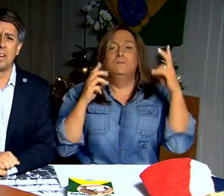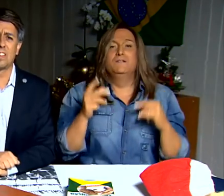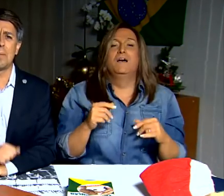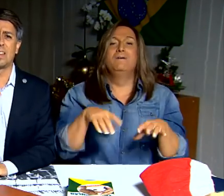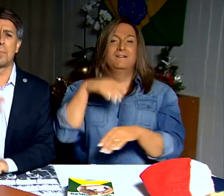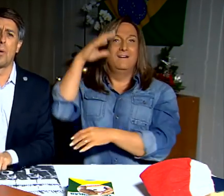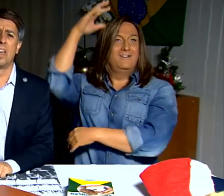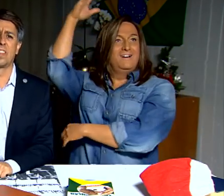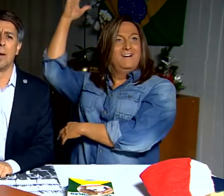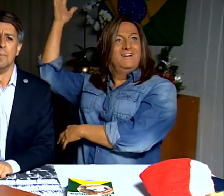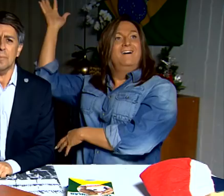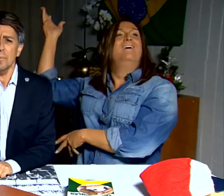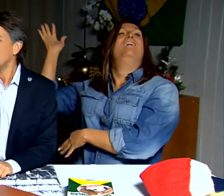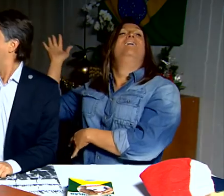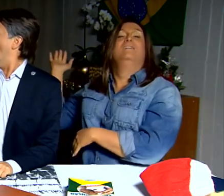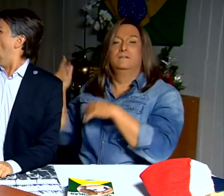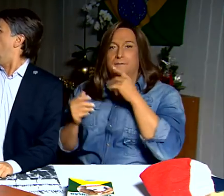futura ministra Maitê Proença.